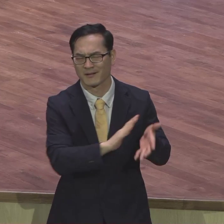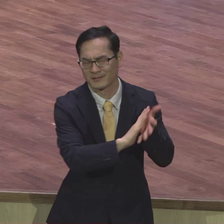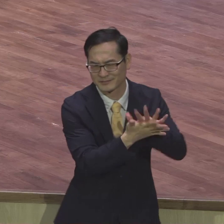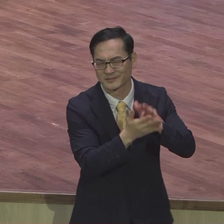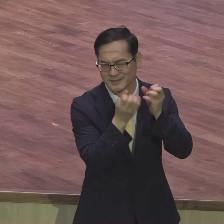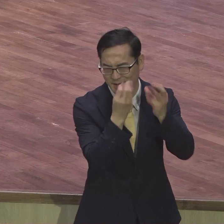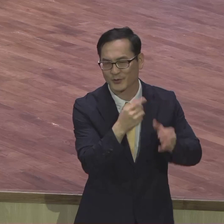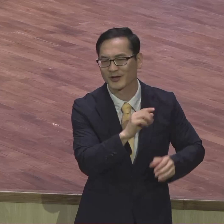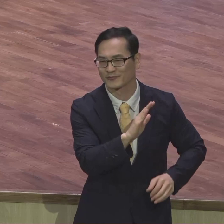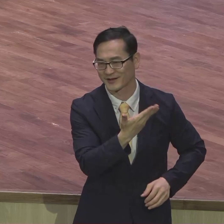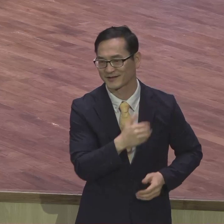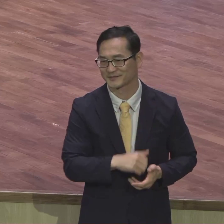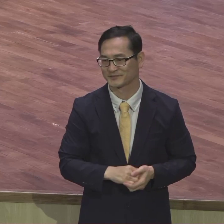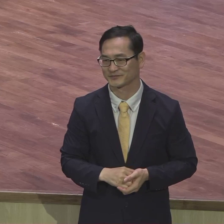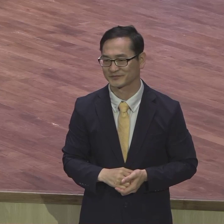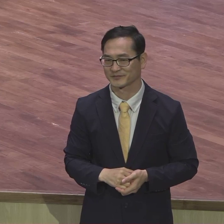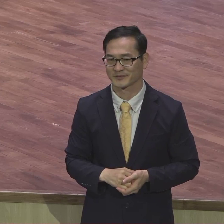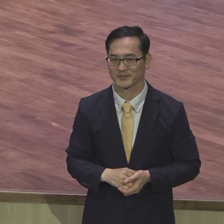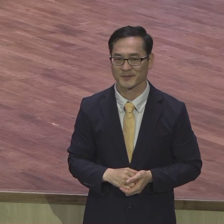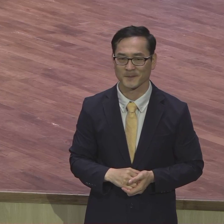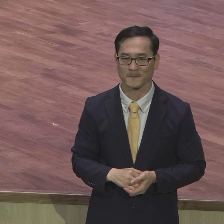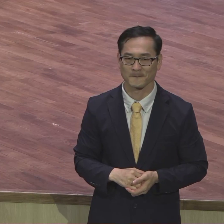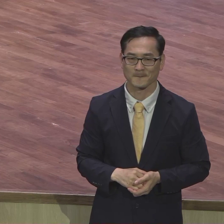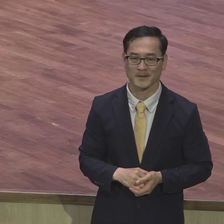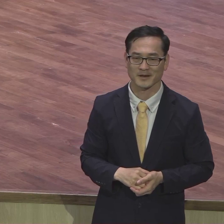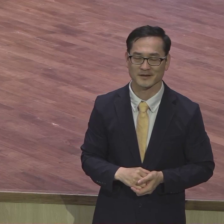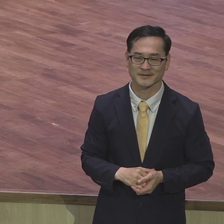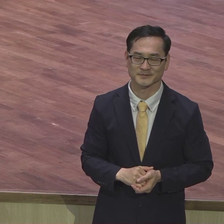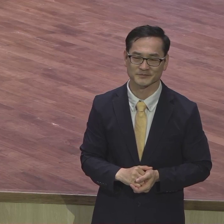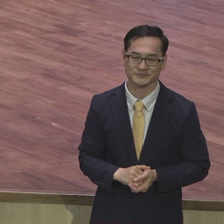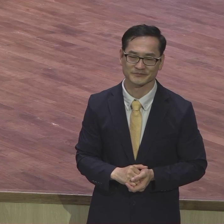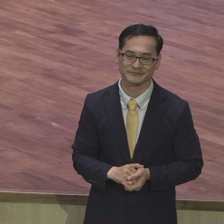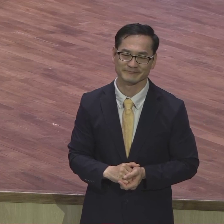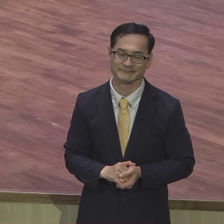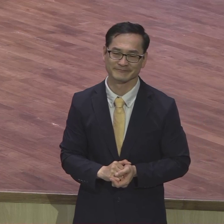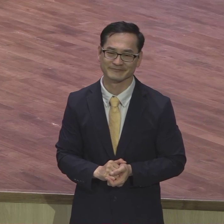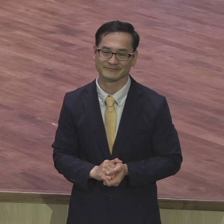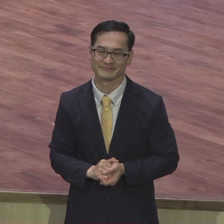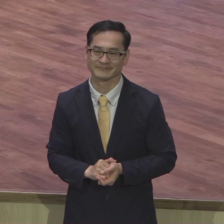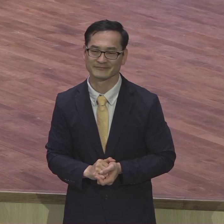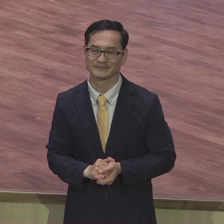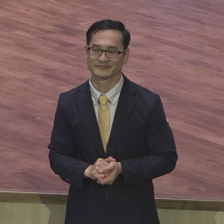전에의 말 또 하고 변화가 안되니까 같은 말 또 하고 또 하고 들을 거 없어 지루해